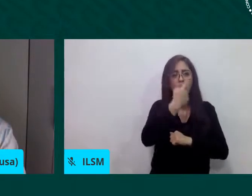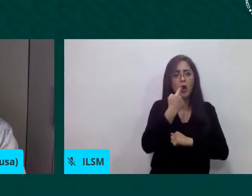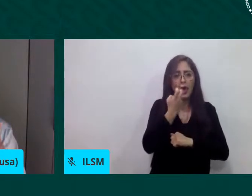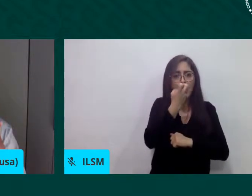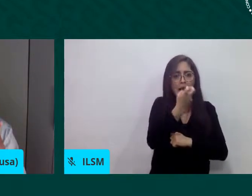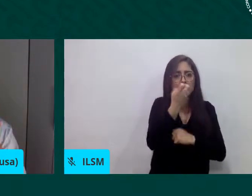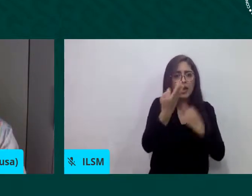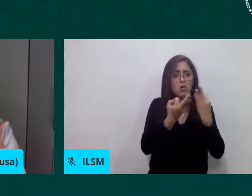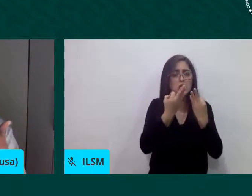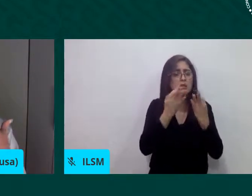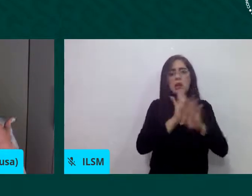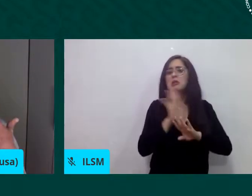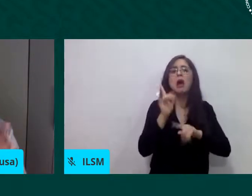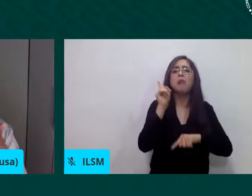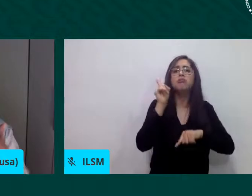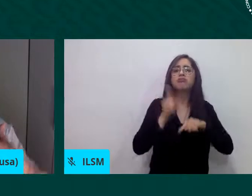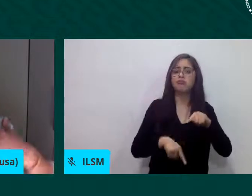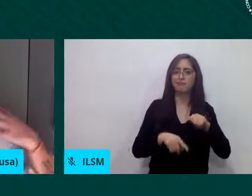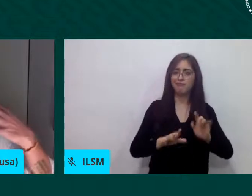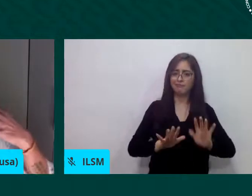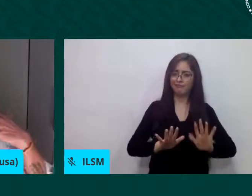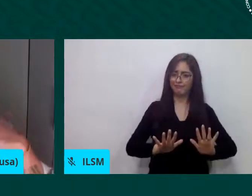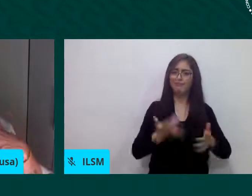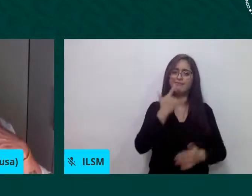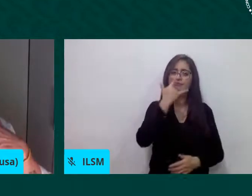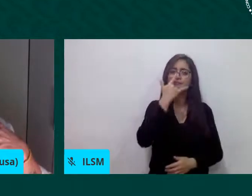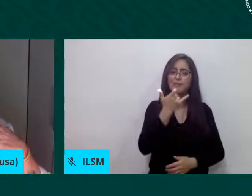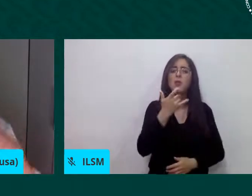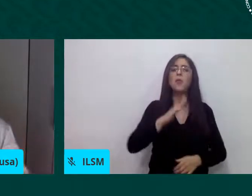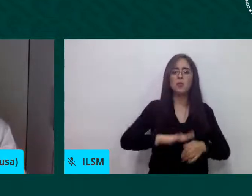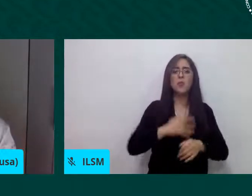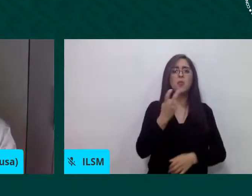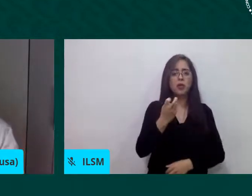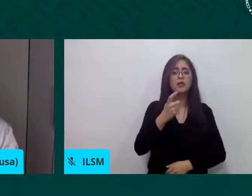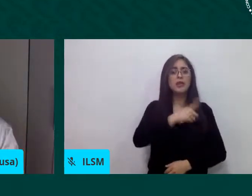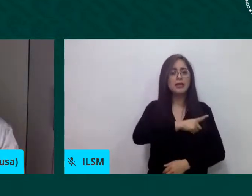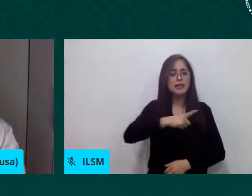guardar la memoria de nuestra sociedad.